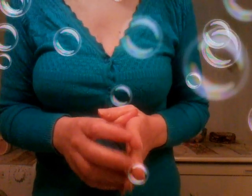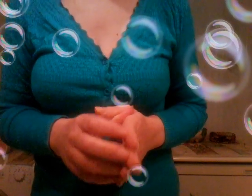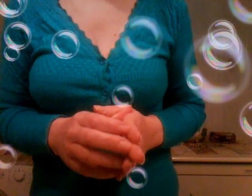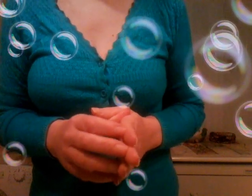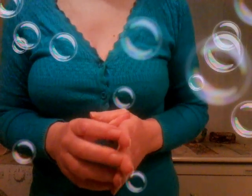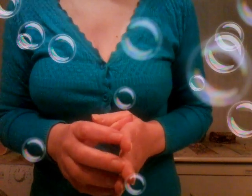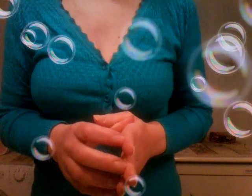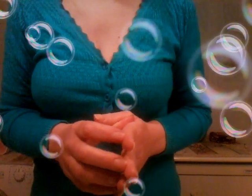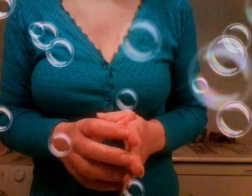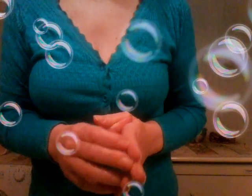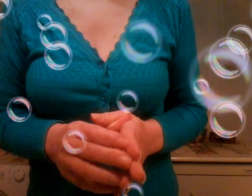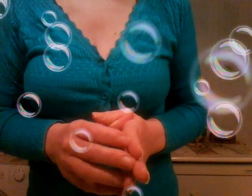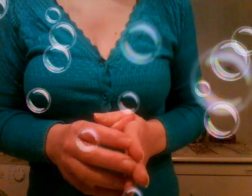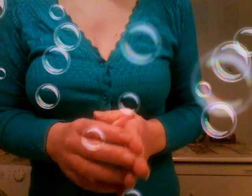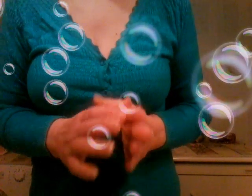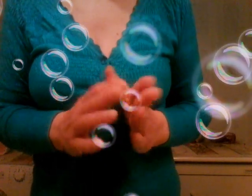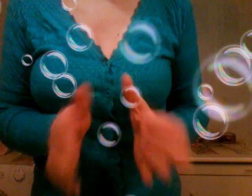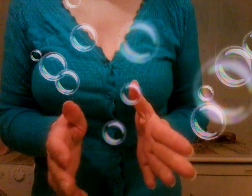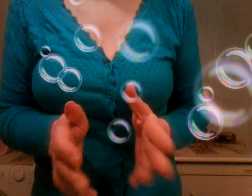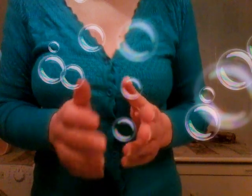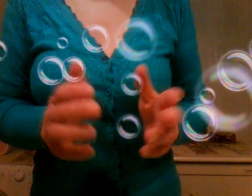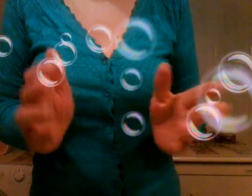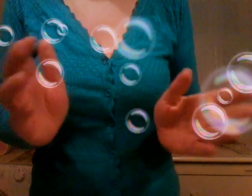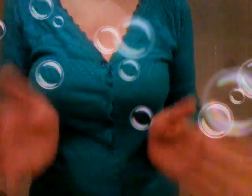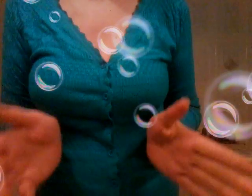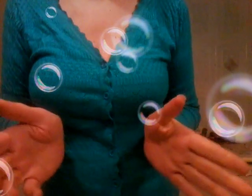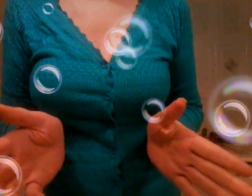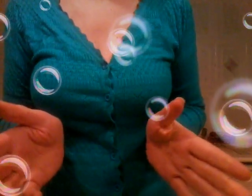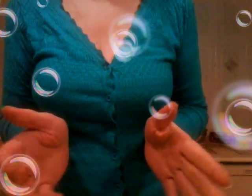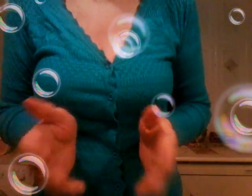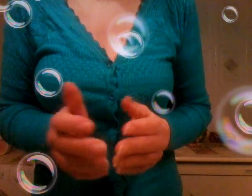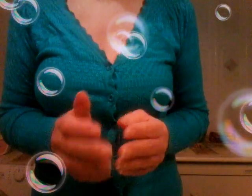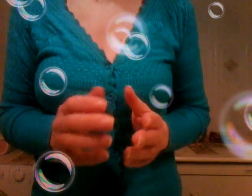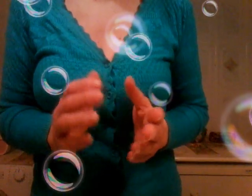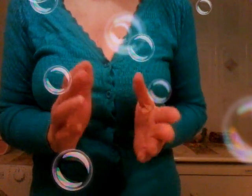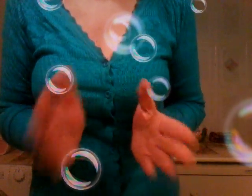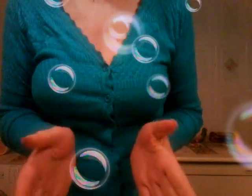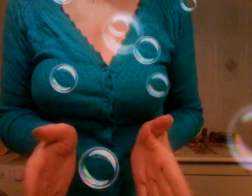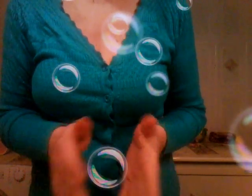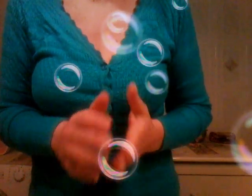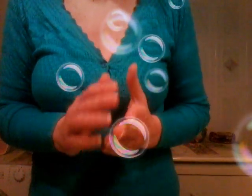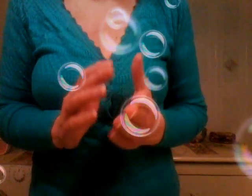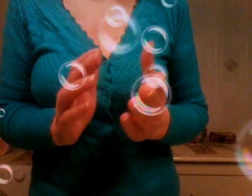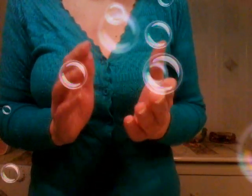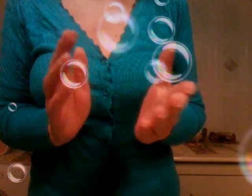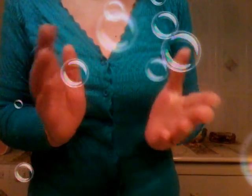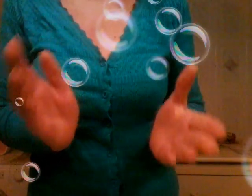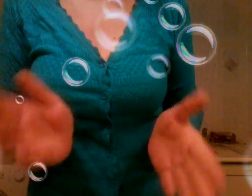ha dell'umano proprio tanti di voi io io dico solo una cosa a me fate quello che volete fatevi mantenere dalle vostre